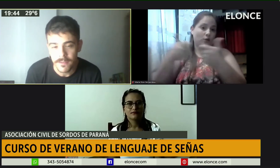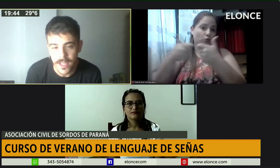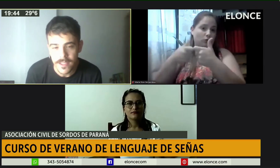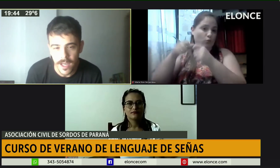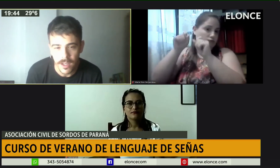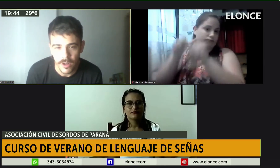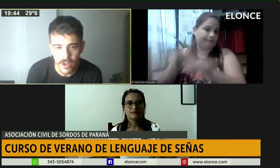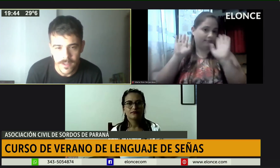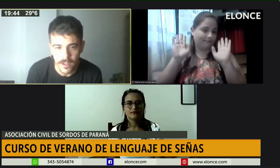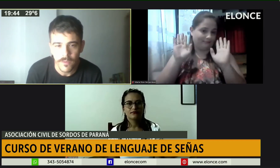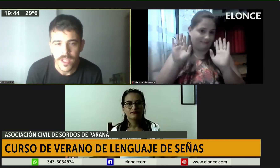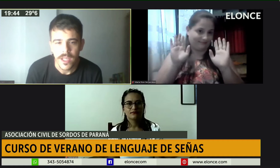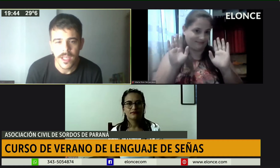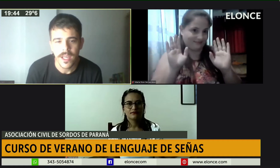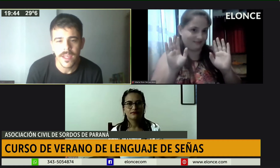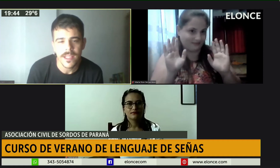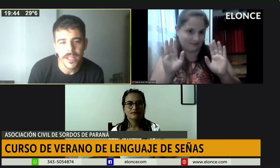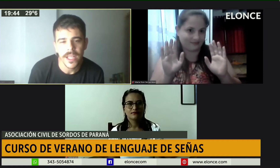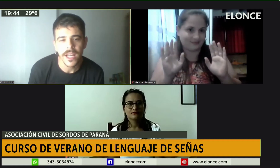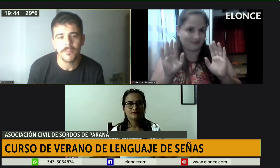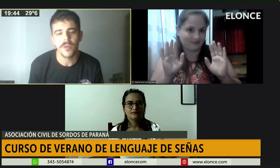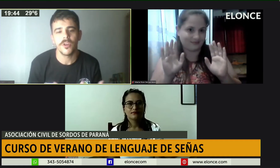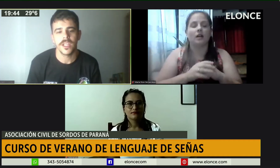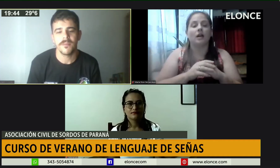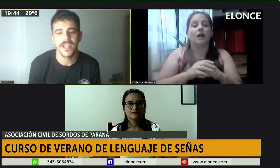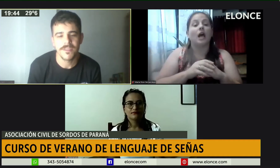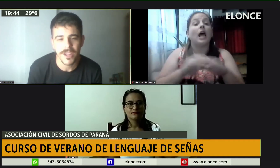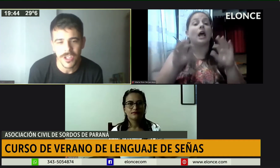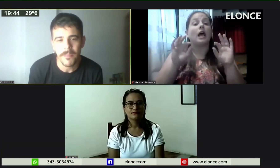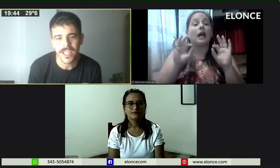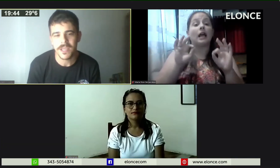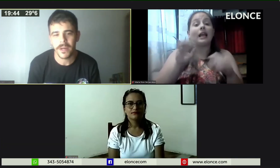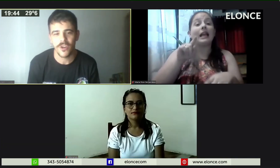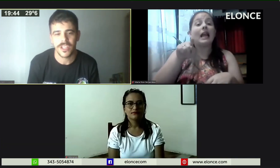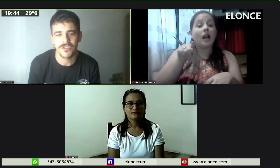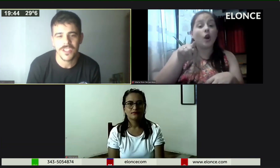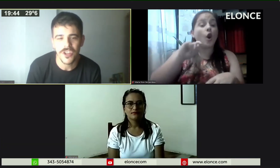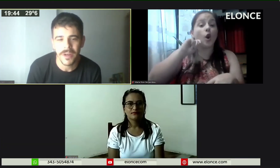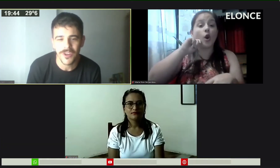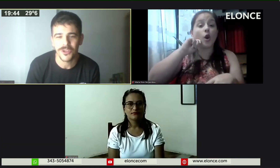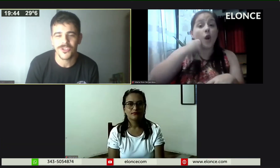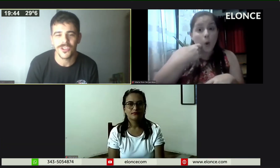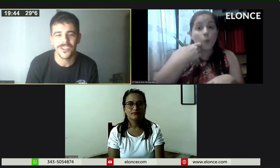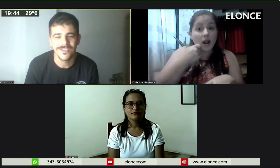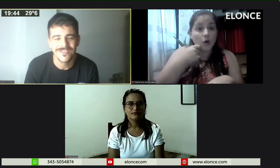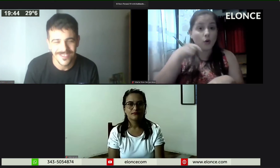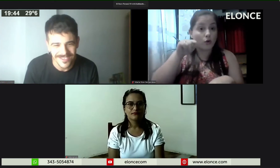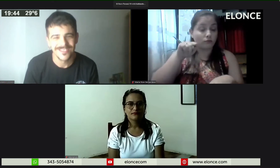transferencia, luego va a ser. De esta manera podemos tener mayor transparencia para nuestra sucesión. No, por supuesto. ¿Y cuándo está